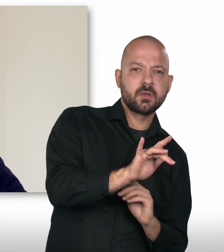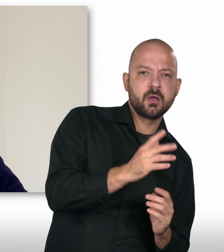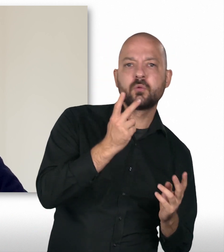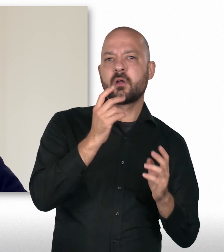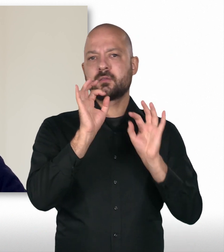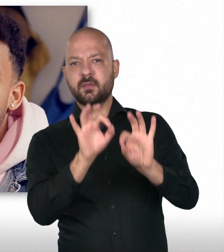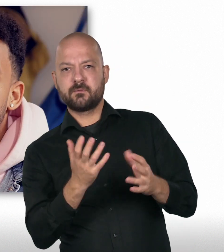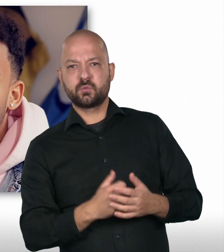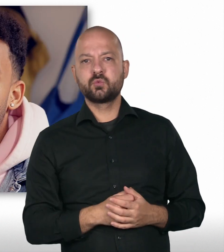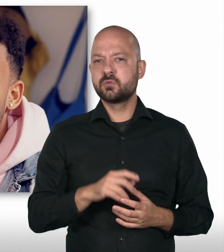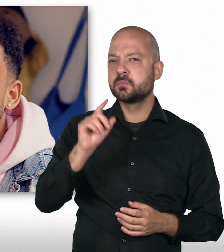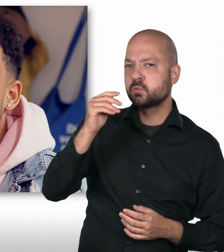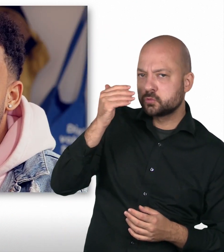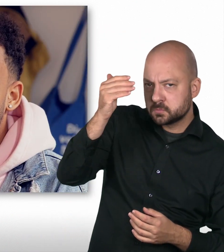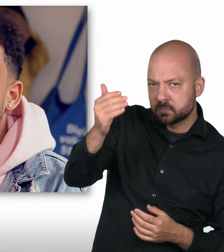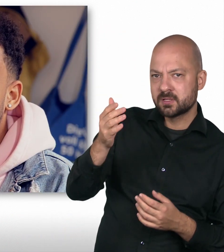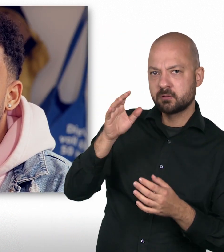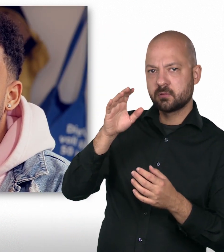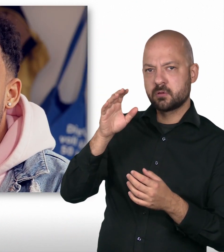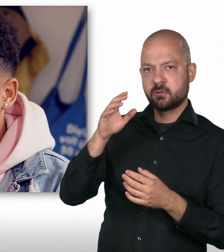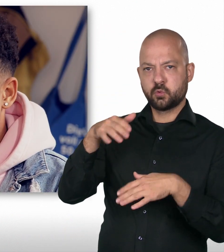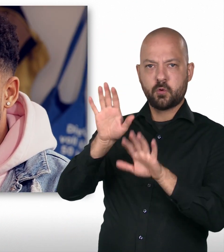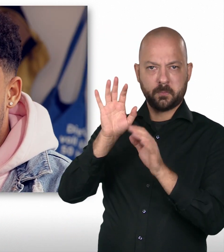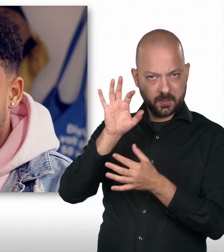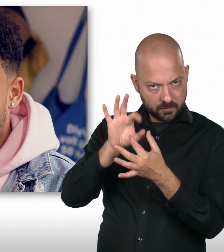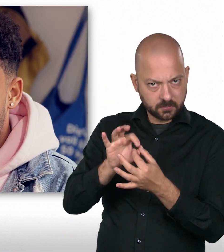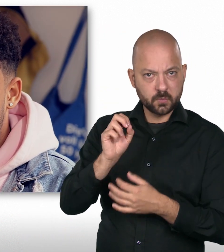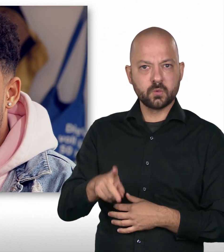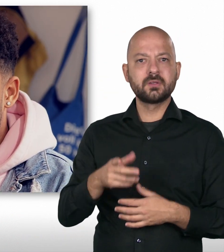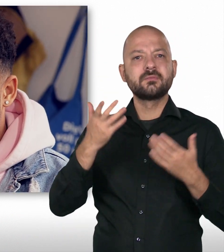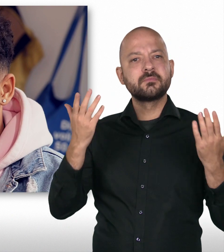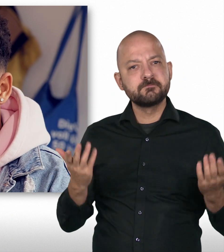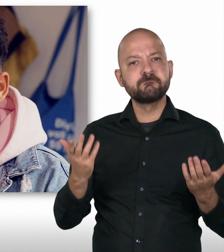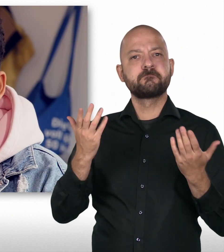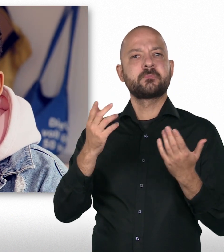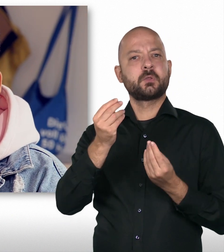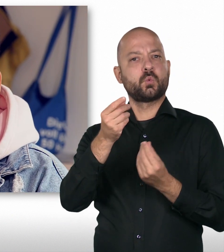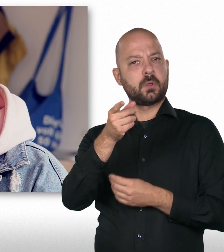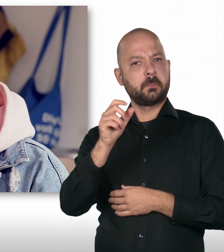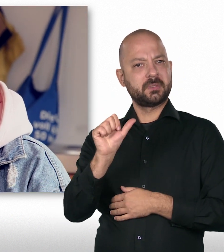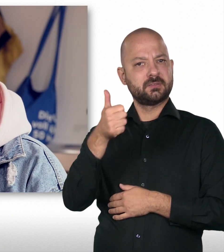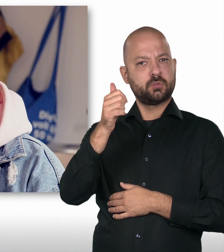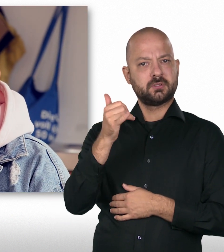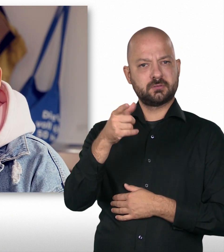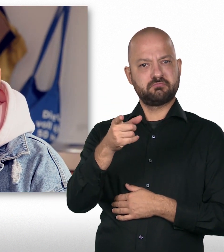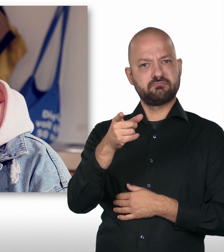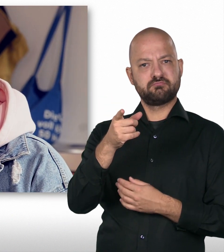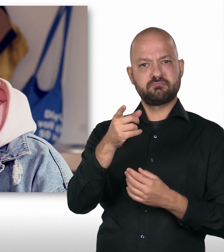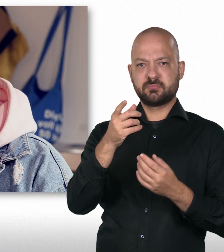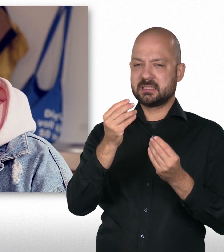entscheiden. Okay, also es geht auch noch später. Ja, auf jeden Fall. Jetzt ist es bei dir, glaube ich, ein bisschen was Besonderes, weil du das schon mäßig